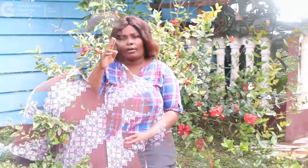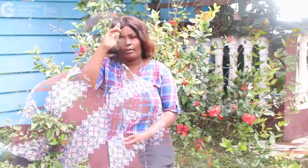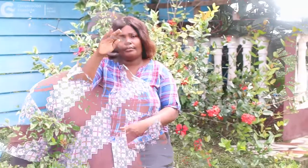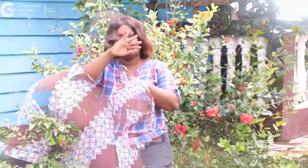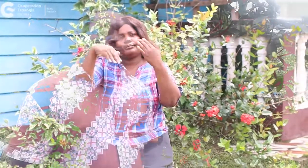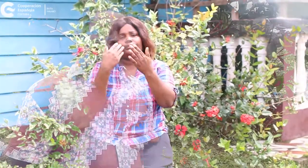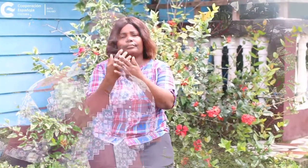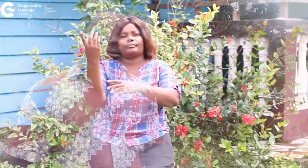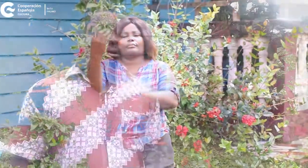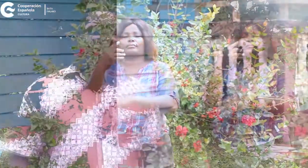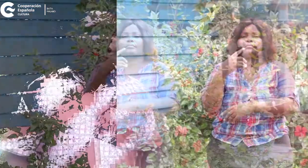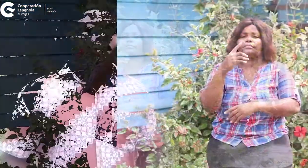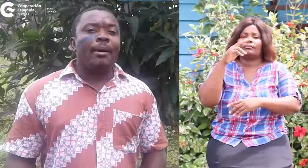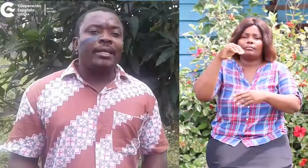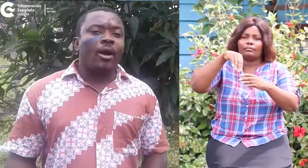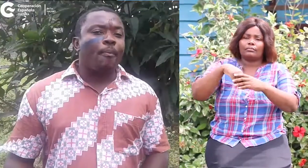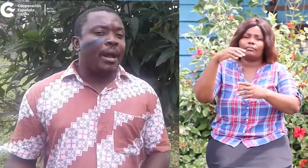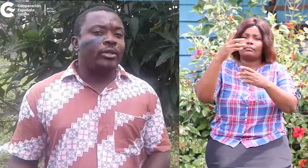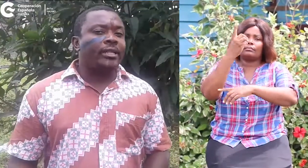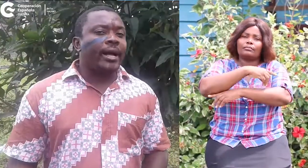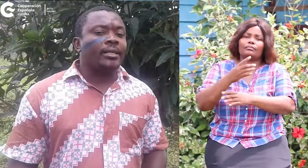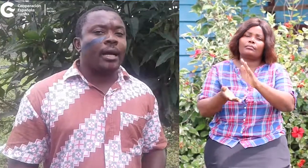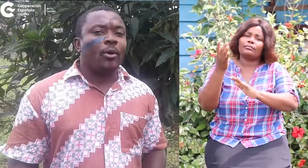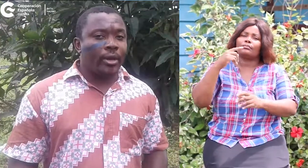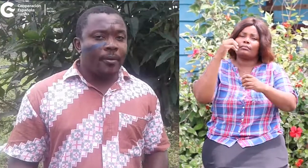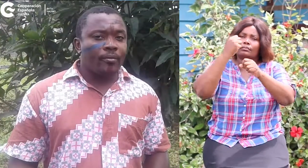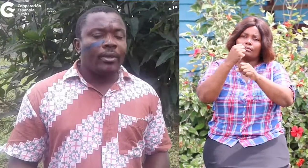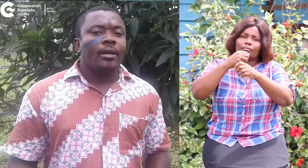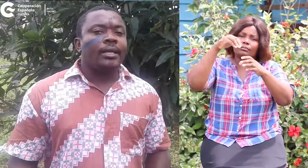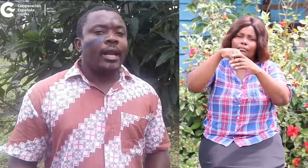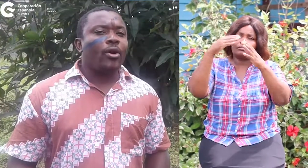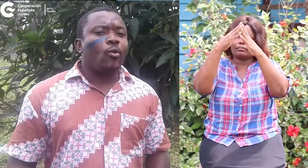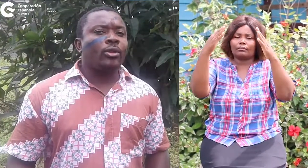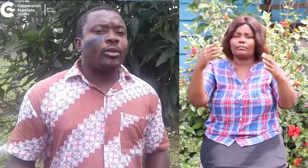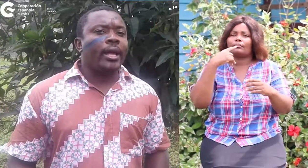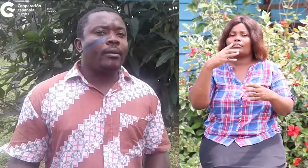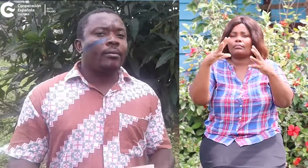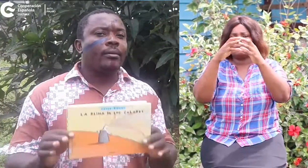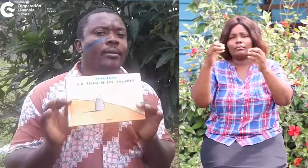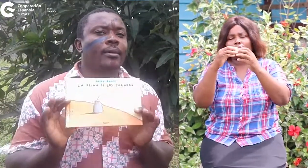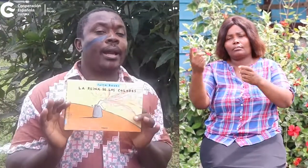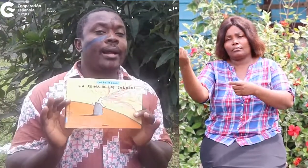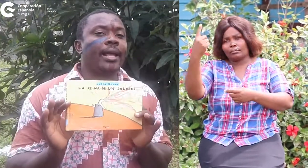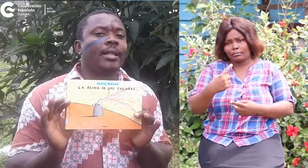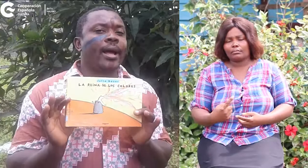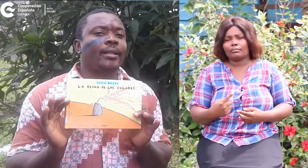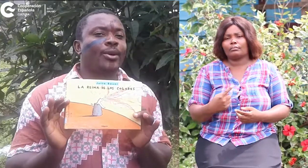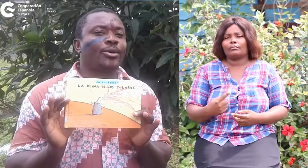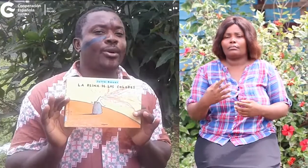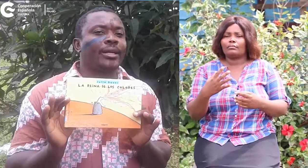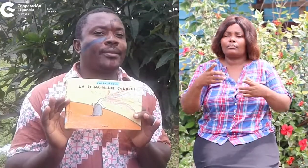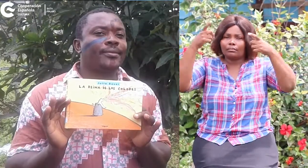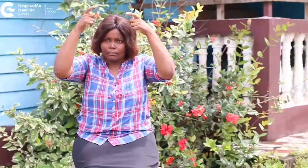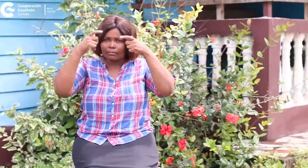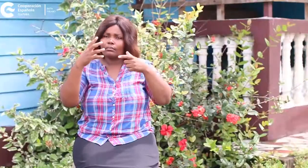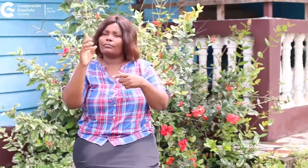Hola a todos, un día más que cooperamos desde casa, hoy les traigo el cuento de la reina de